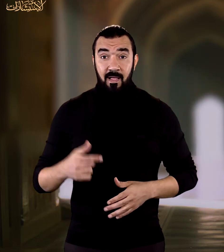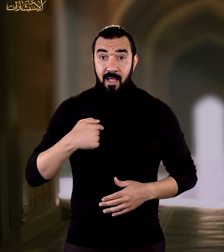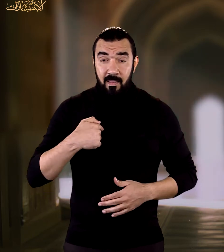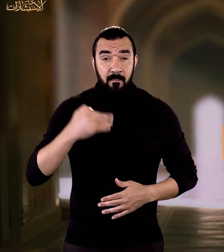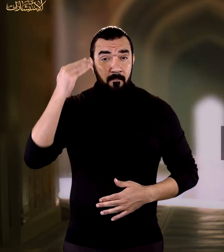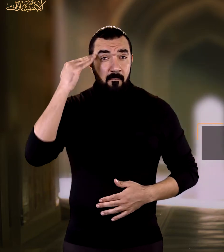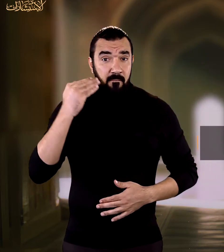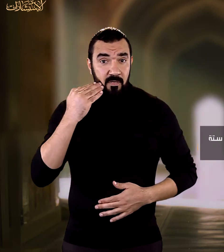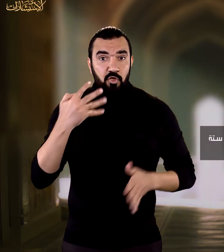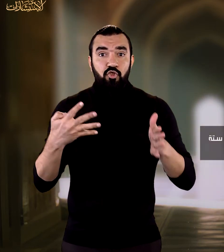اشتركوا في